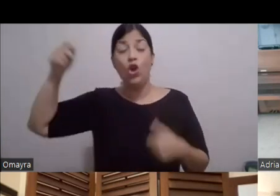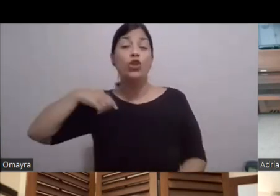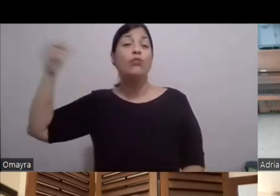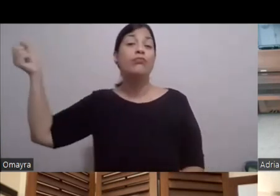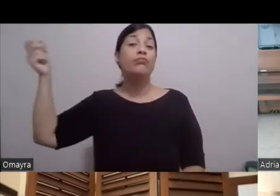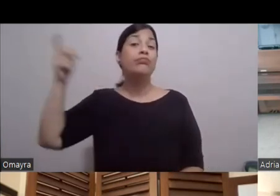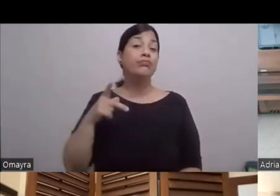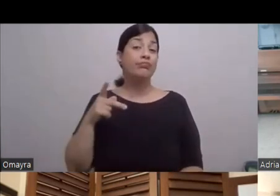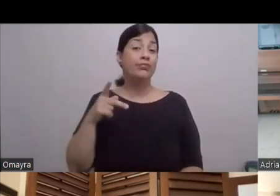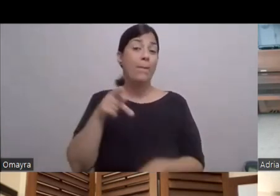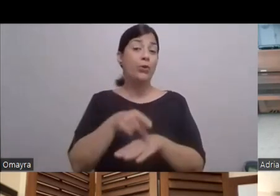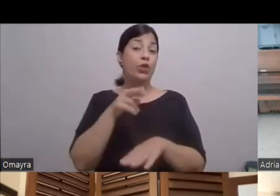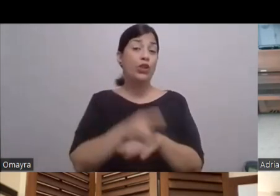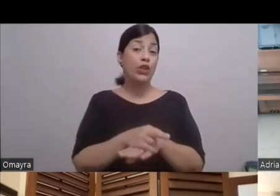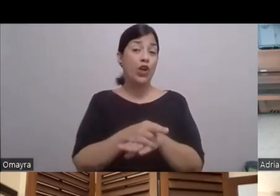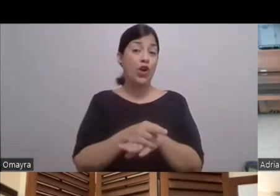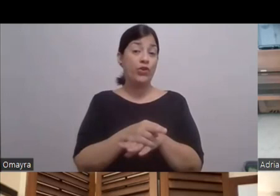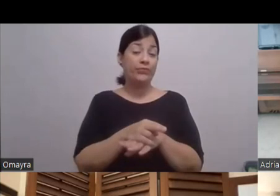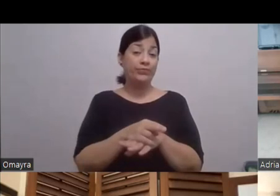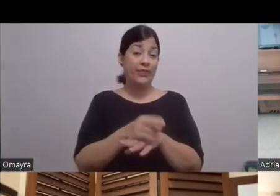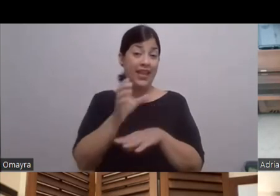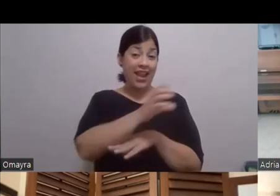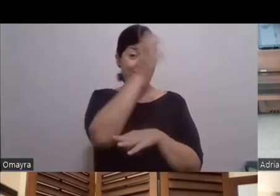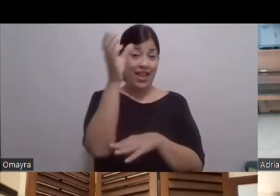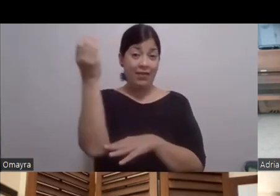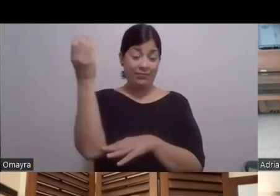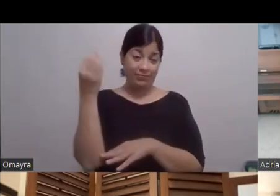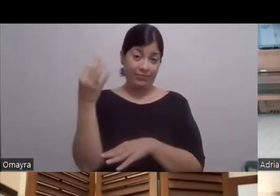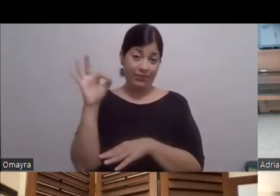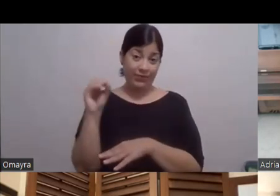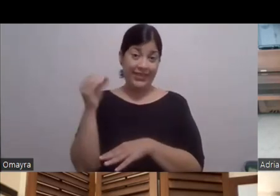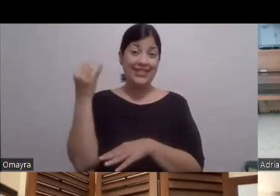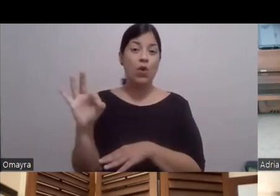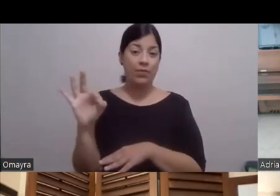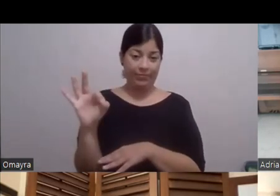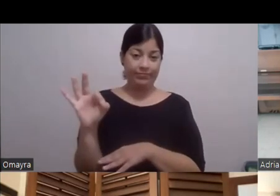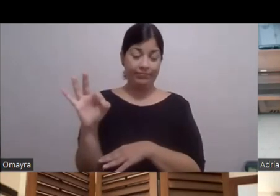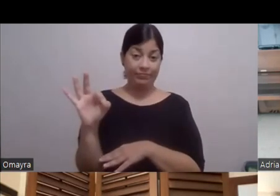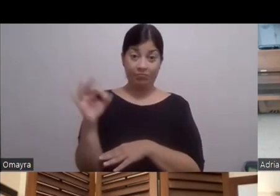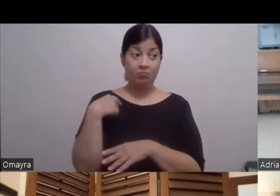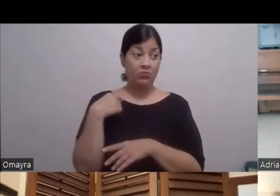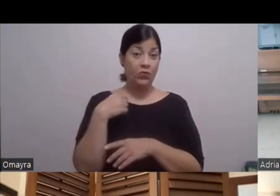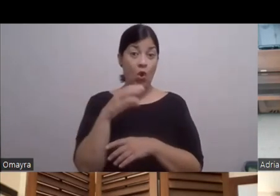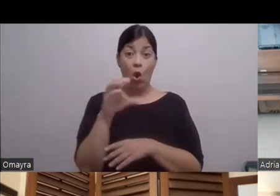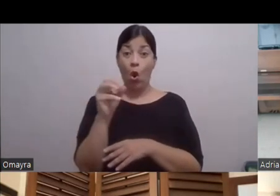A pasar las navidades Me ofrecen una obra de teatro Este Omar Torres Para hacerla con Ernestito Y